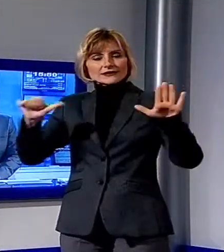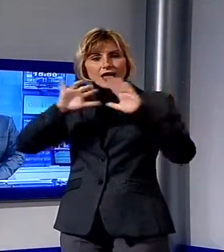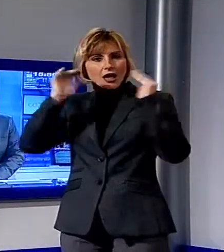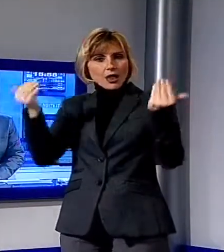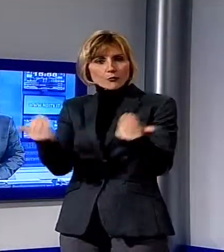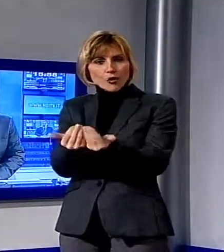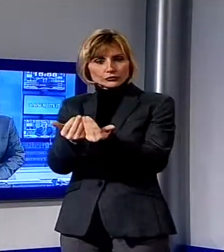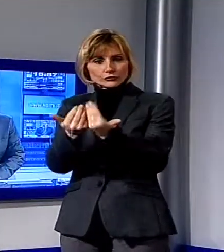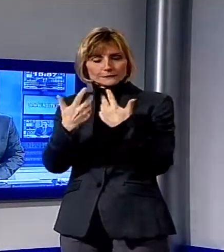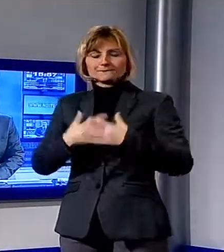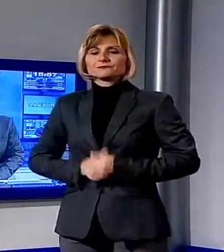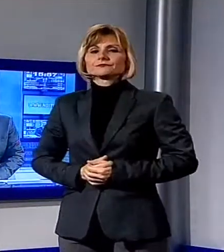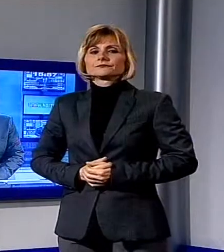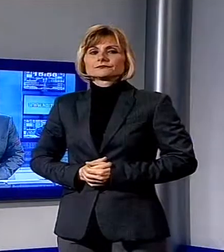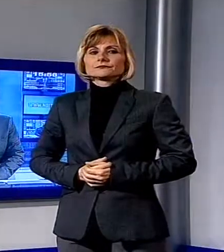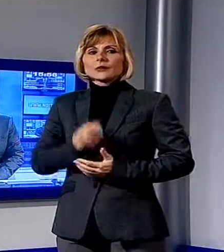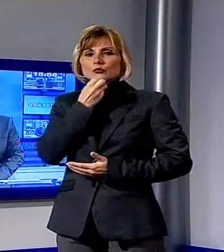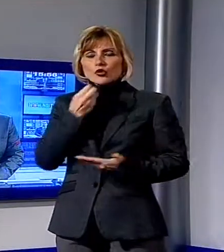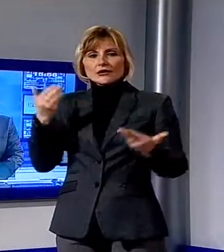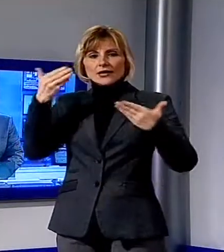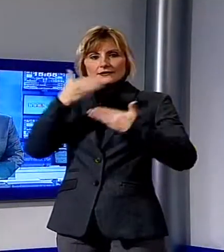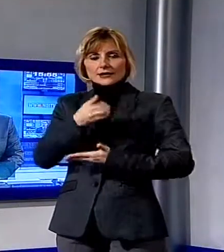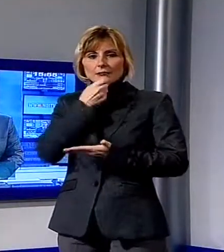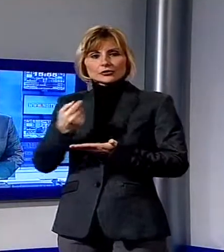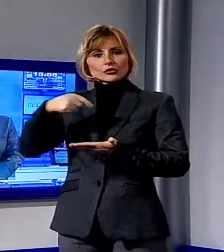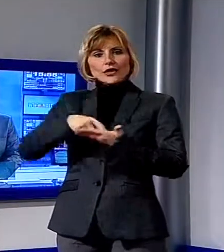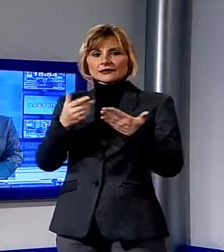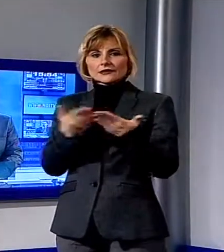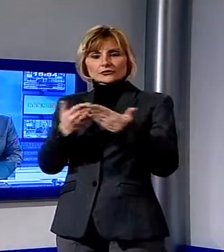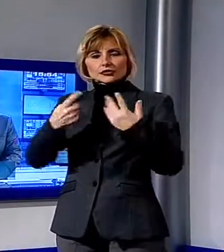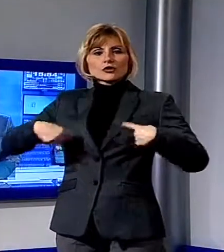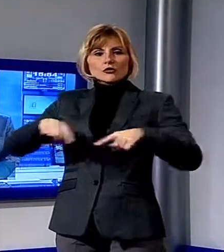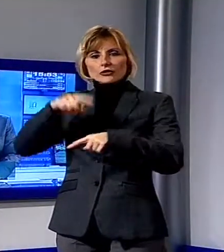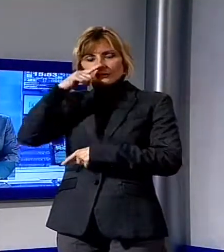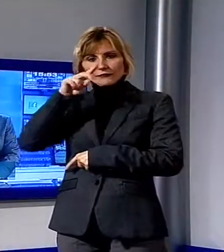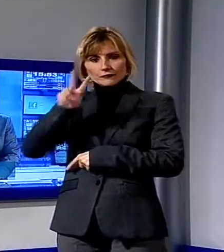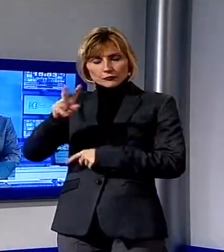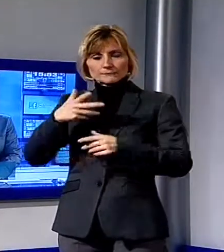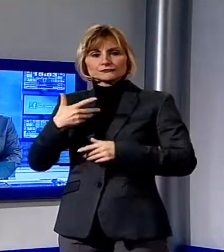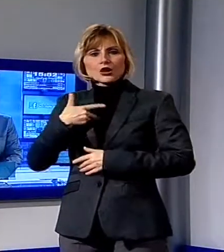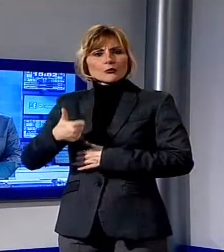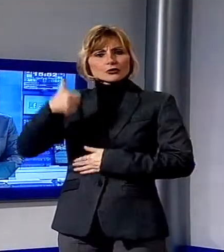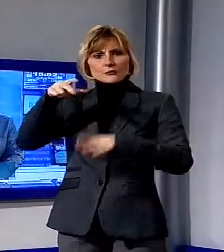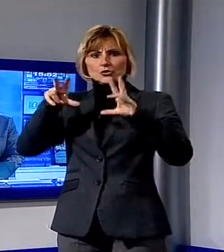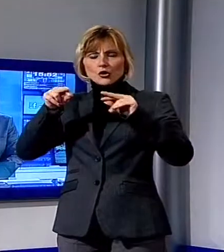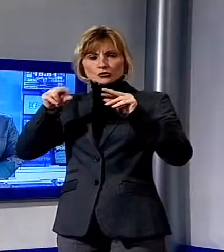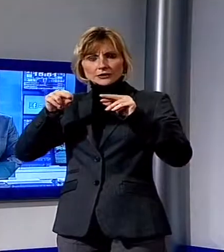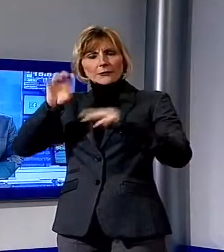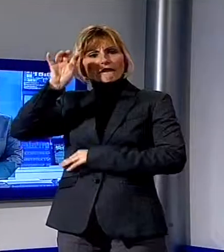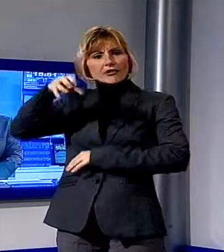Buonasera, ben trovati a questa nuova edizione del TG9. Nel primo piano la cronaca con l'esplosione che si è verificata in una villetta di